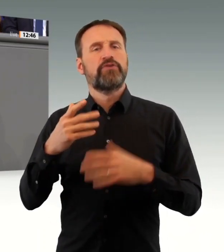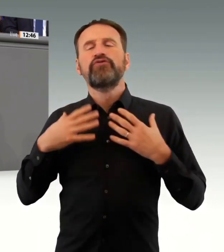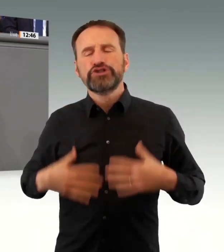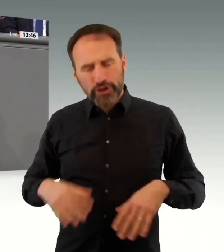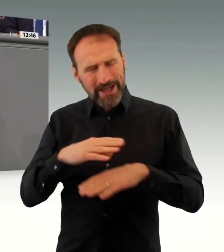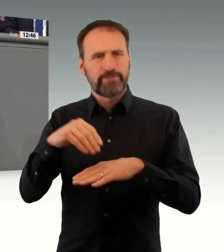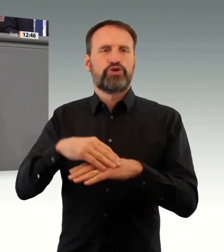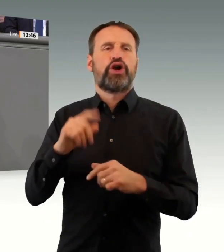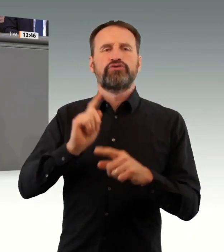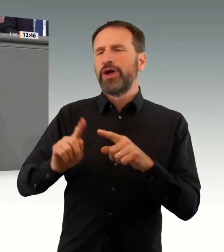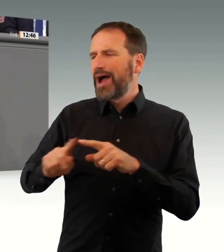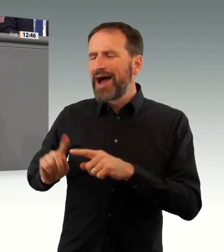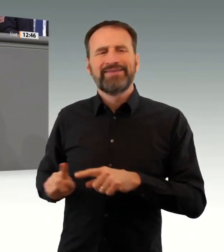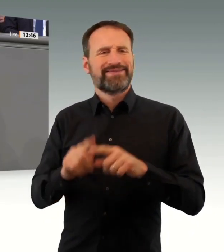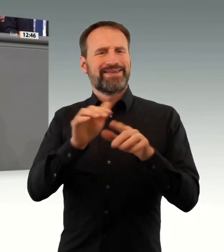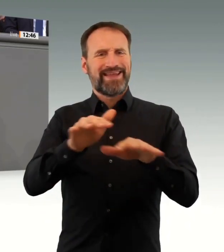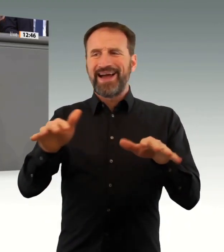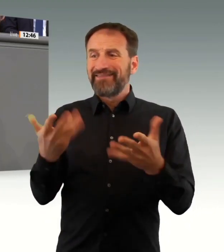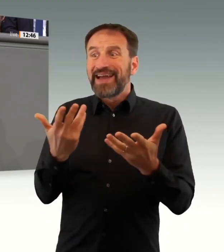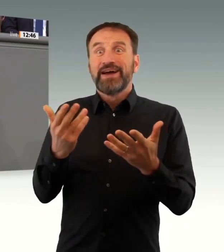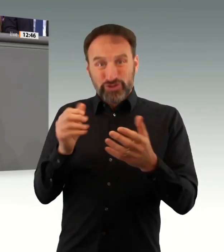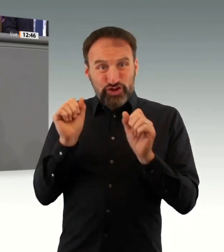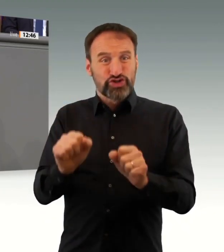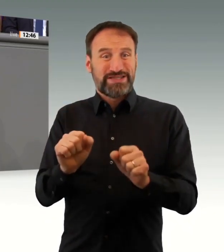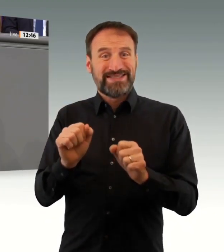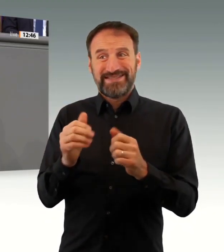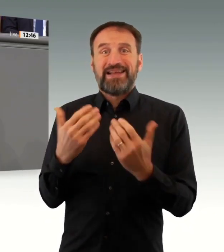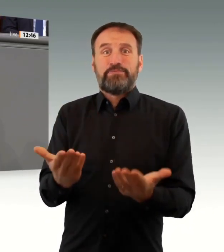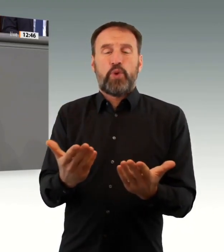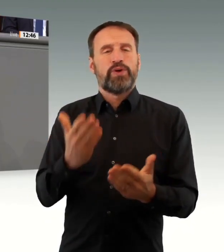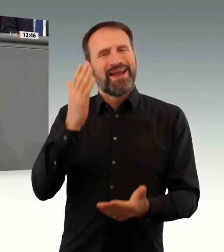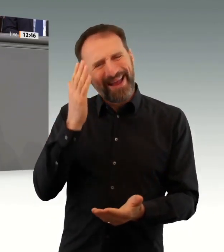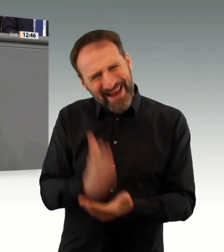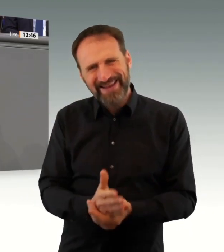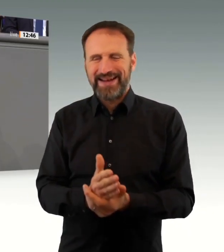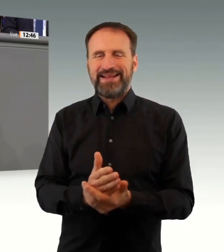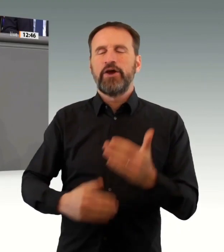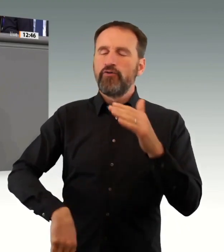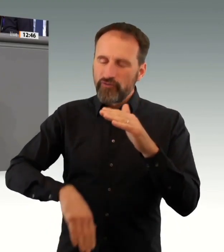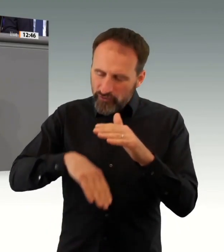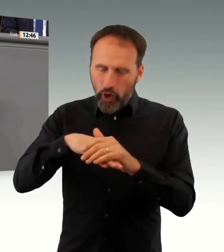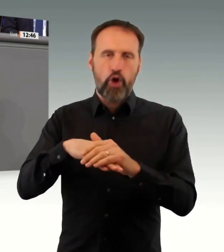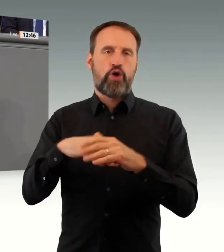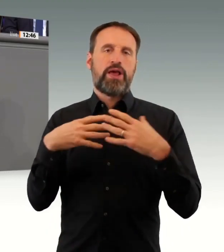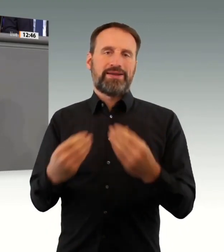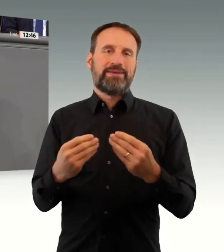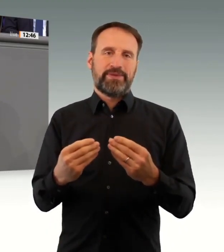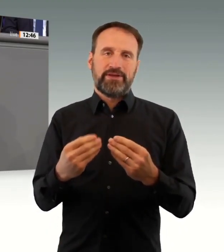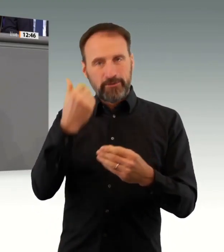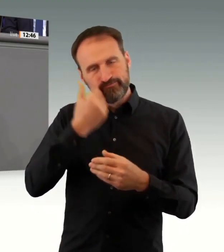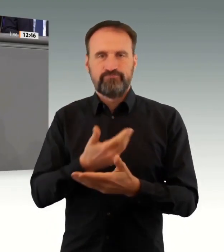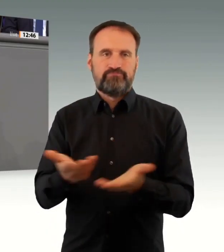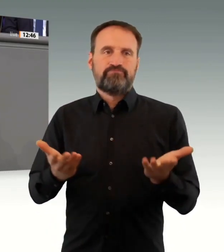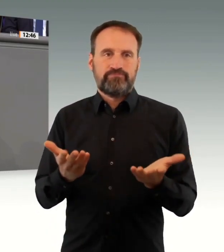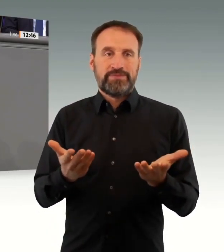auf andere Kliniken verwiesen werden, wenn schwer erkrankte Krebspatientinnen und